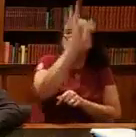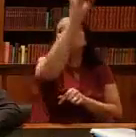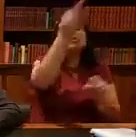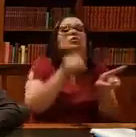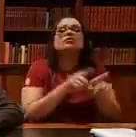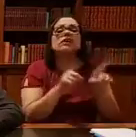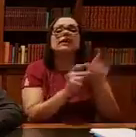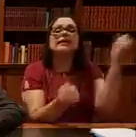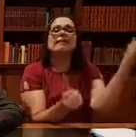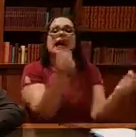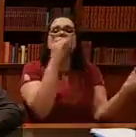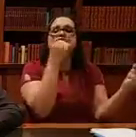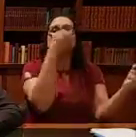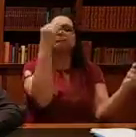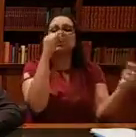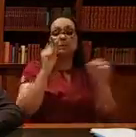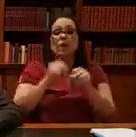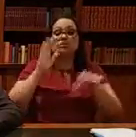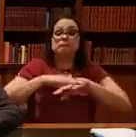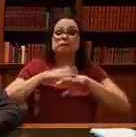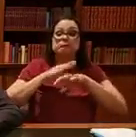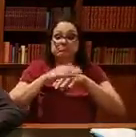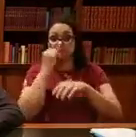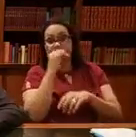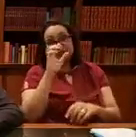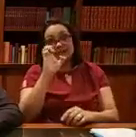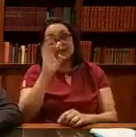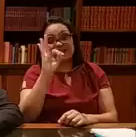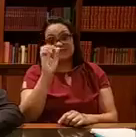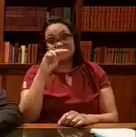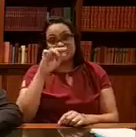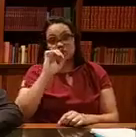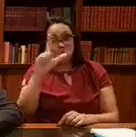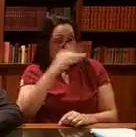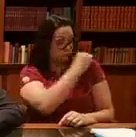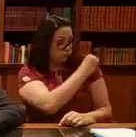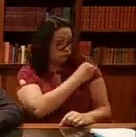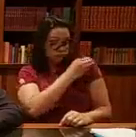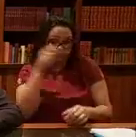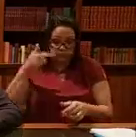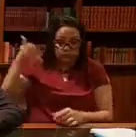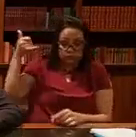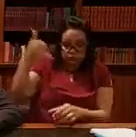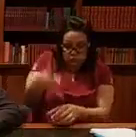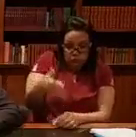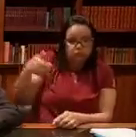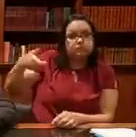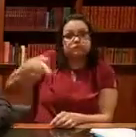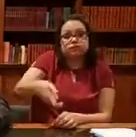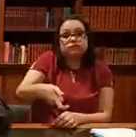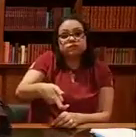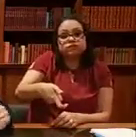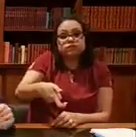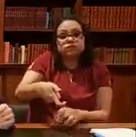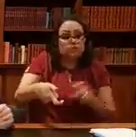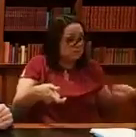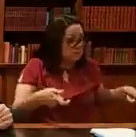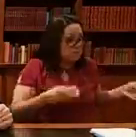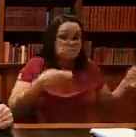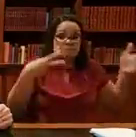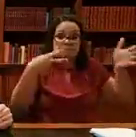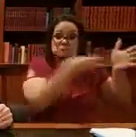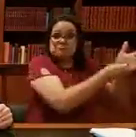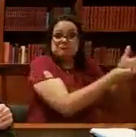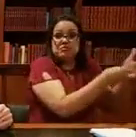na tomada da casa, você vai colocar o etanol e ele vai tirar o hidrogênio e fazer o carro elétrico a funcionar. O Brasil pode ser dono